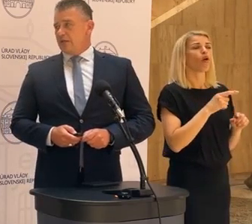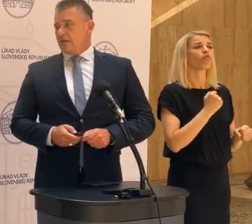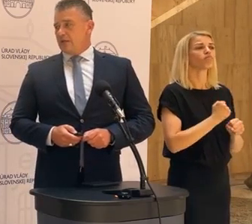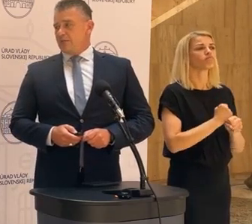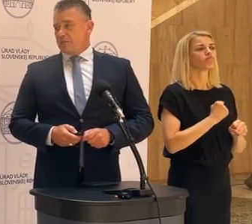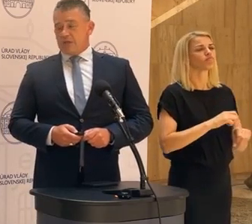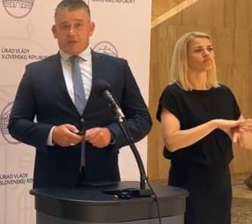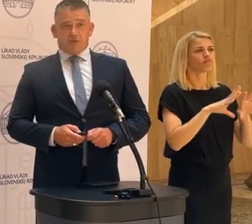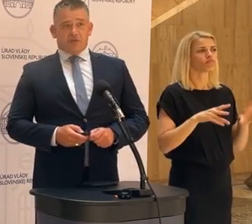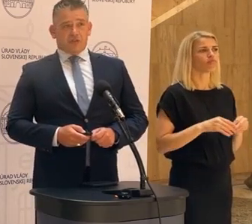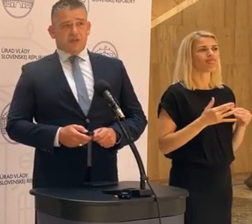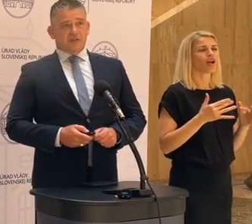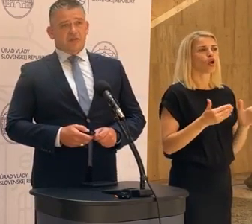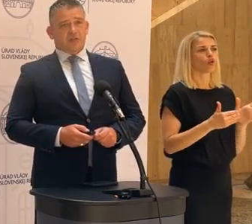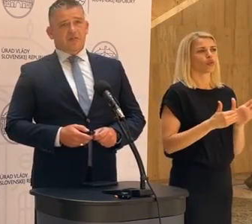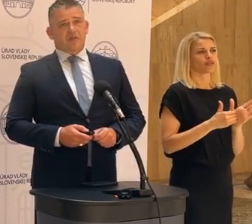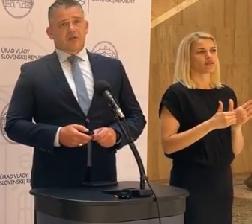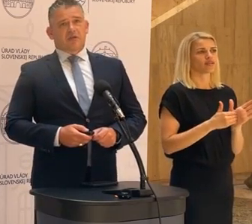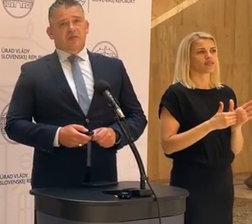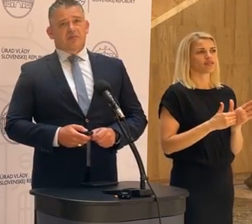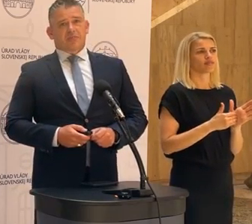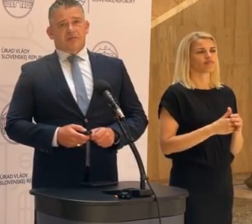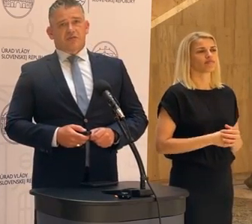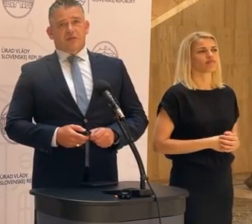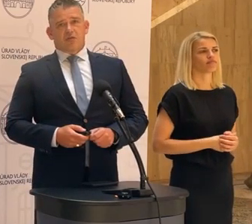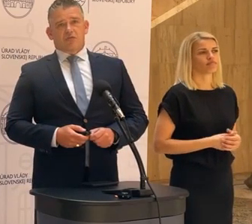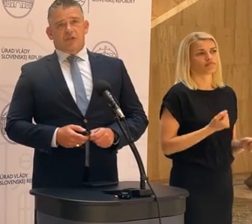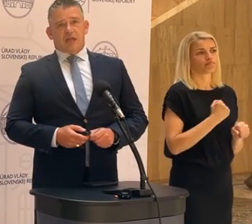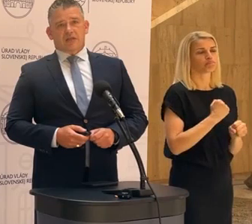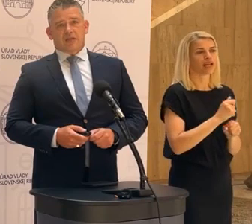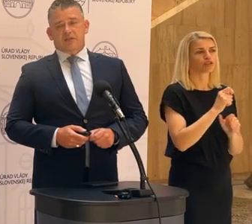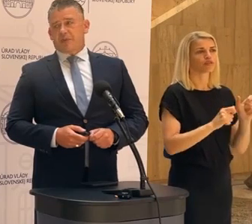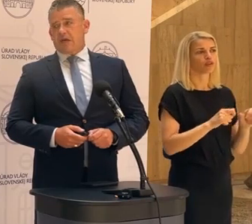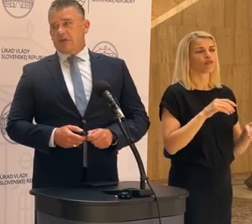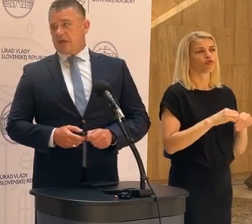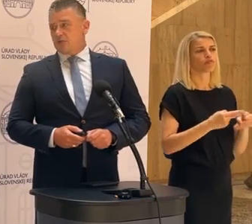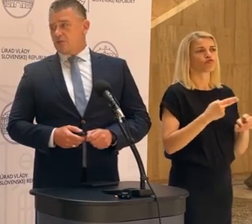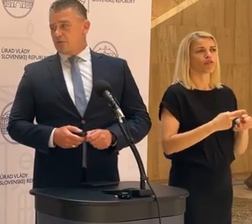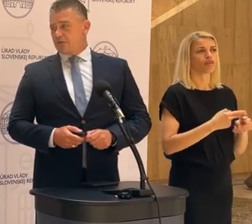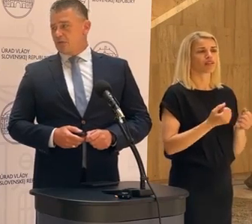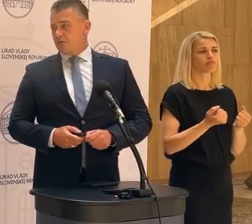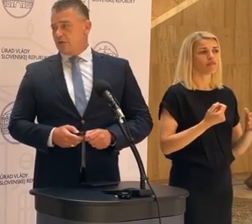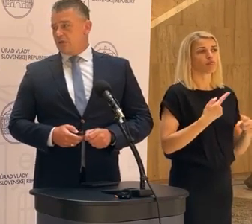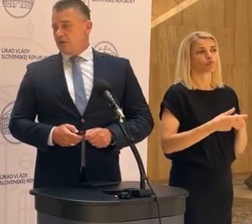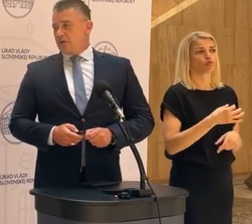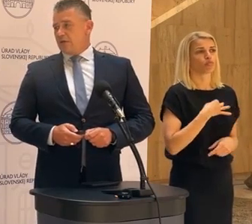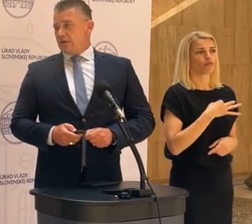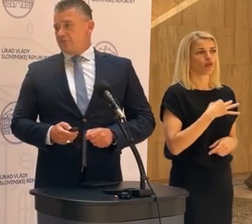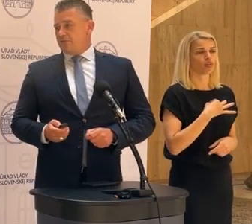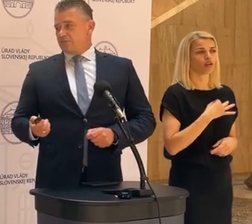niekoľko tisíc pracovníkov štátnej správy, ale aj dobrovoľníkov.